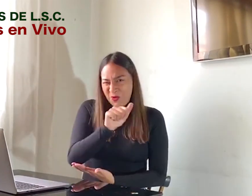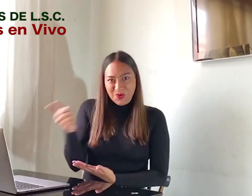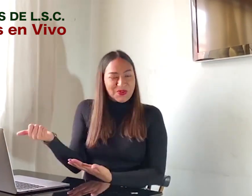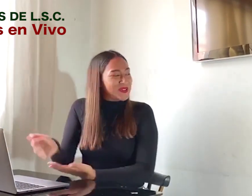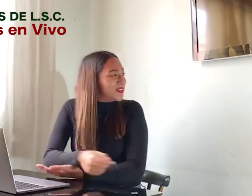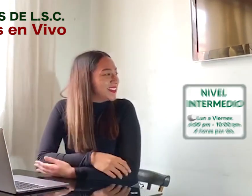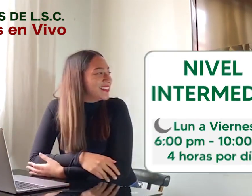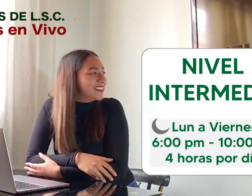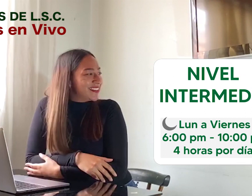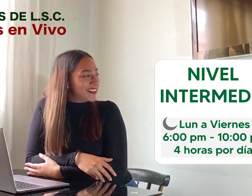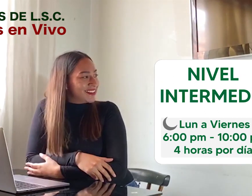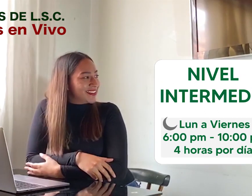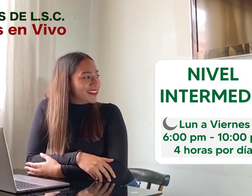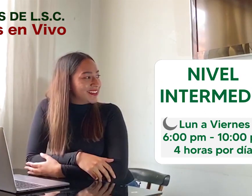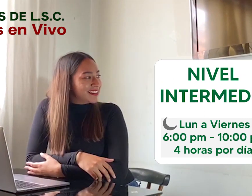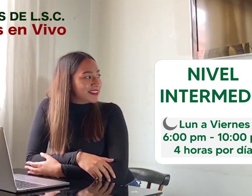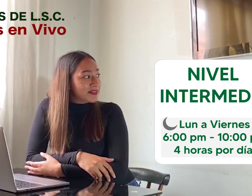Y este es el horario para los cursos intermedios.